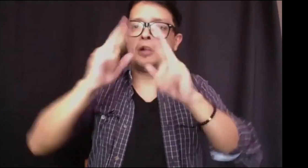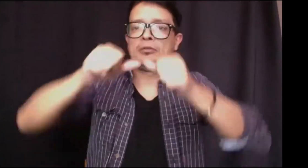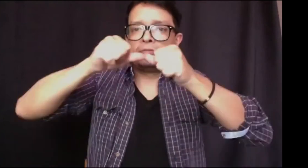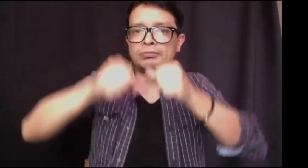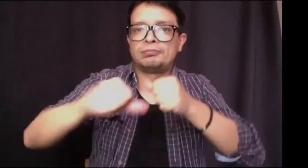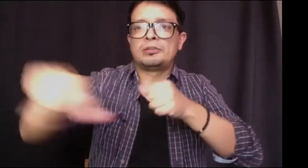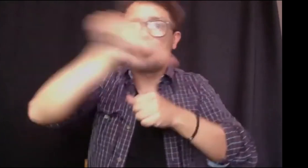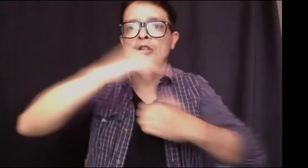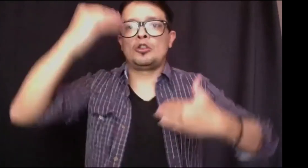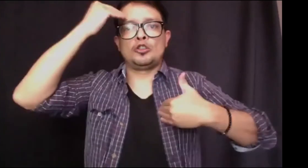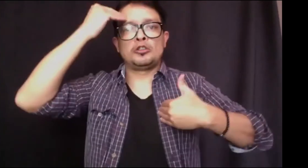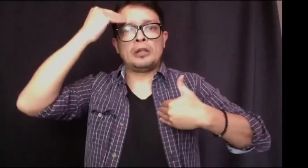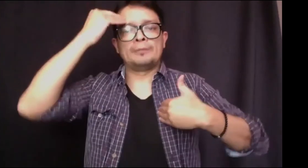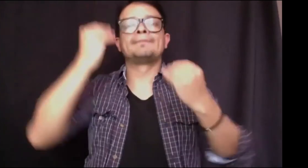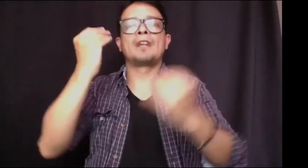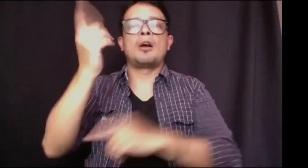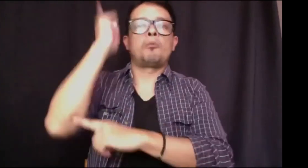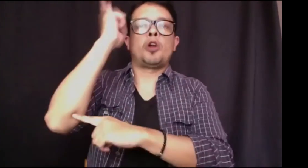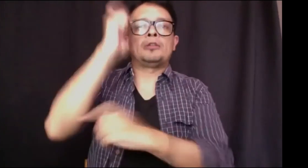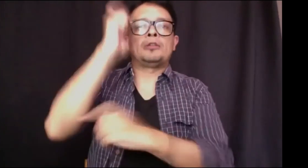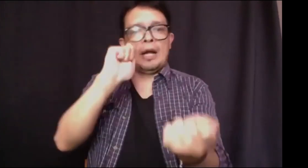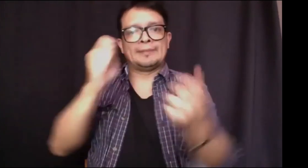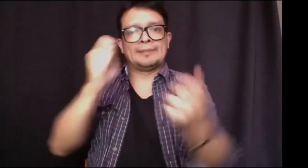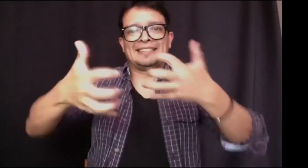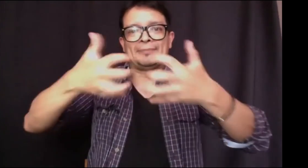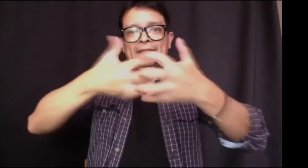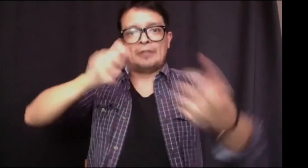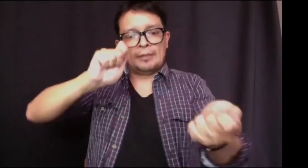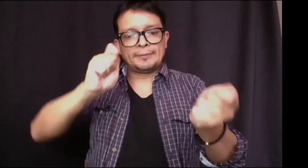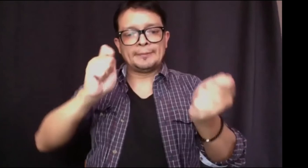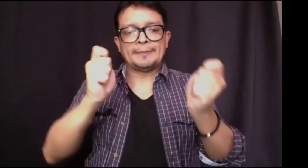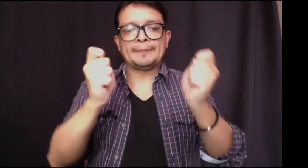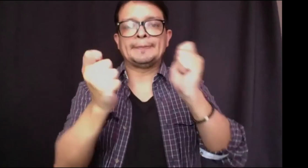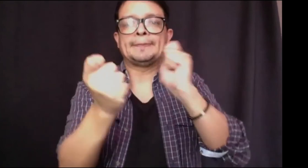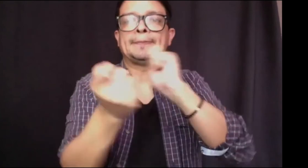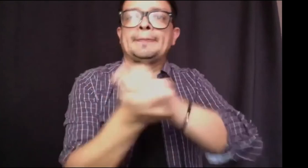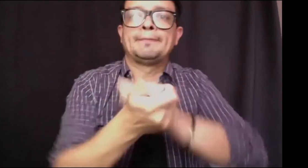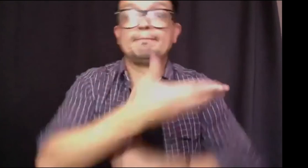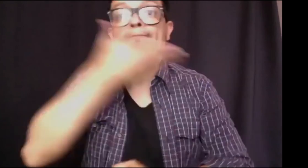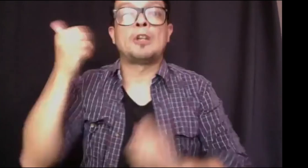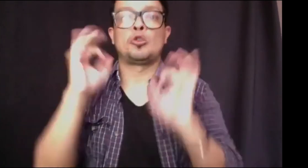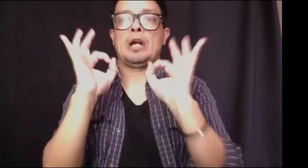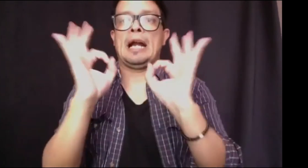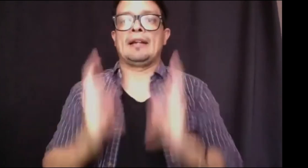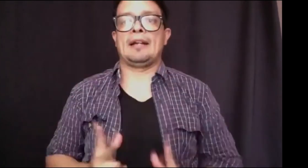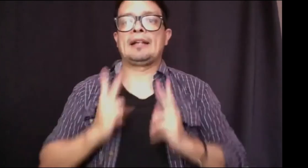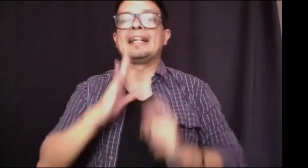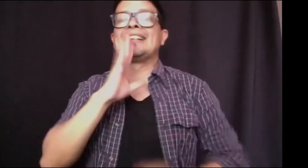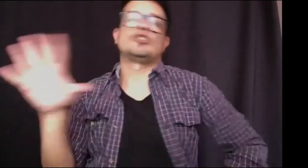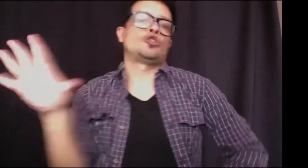internacional de la lengua de señas y en adelante todos seamos conscientes y que el sistema político empiece